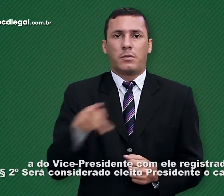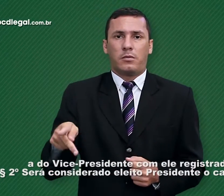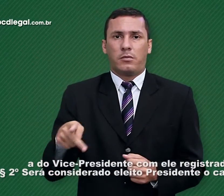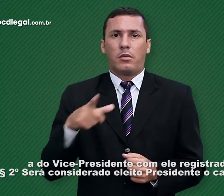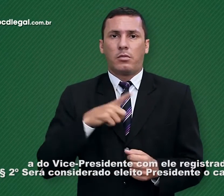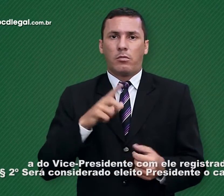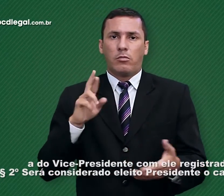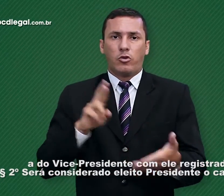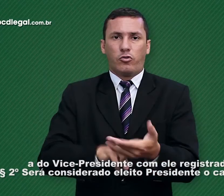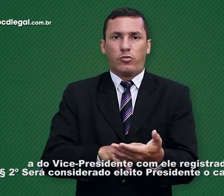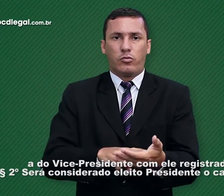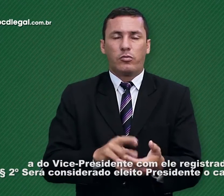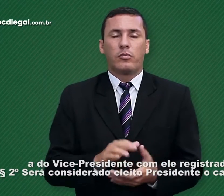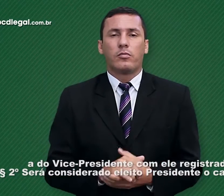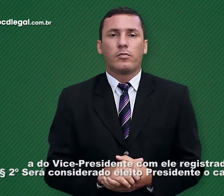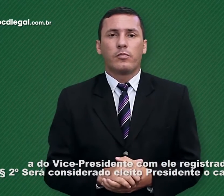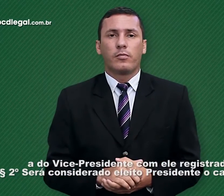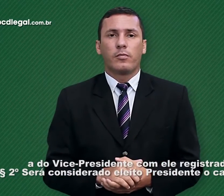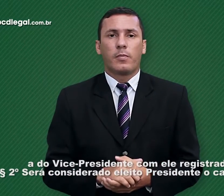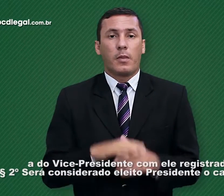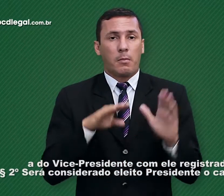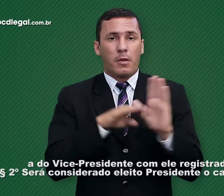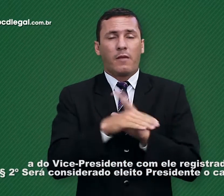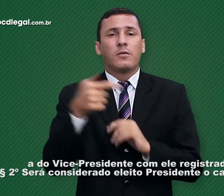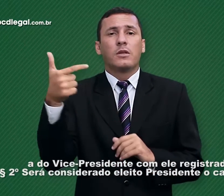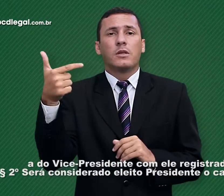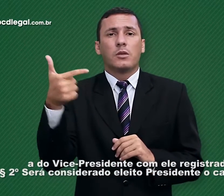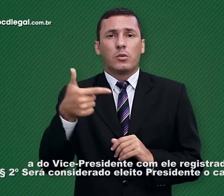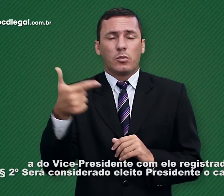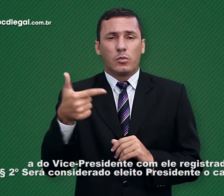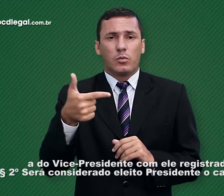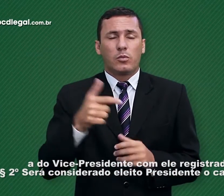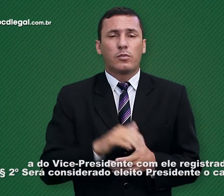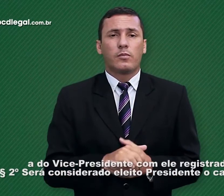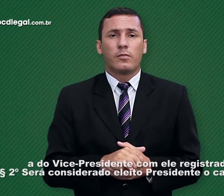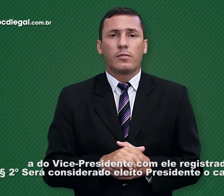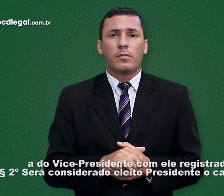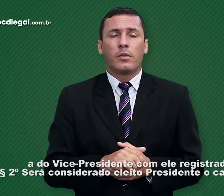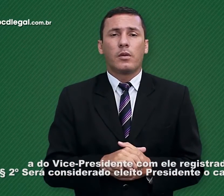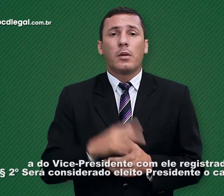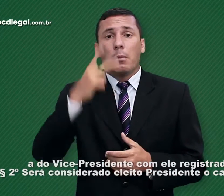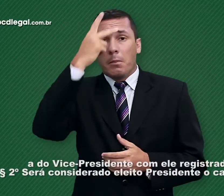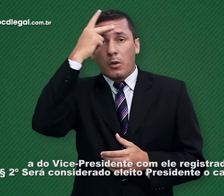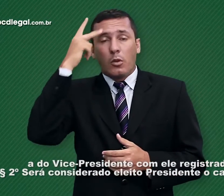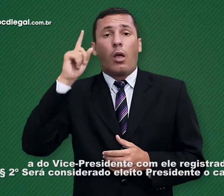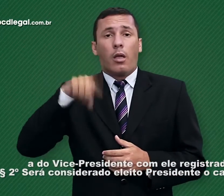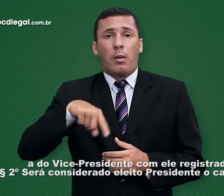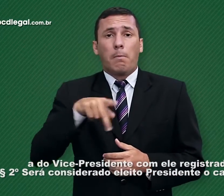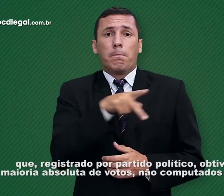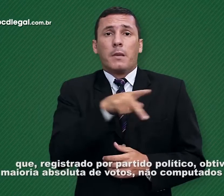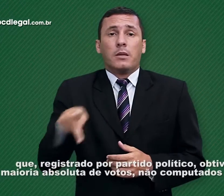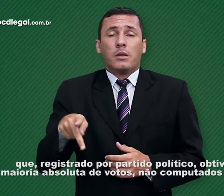registrado. Parágrafo 2º. Será considerado eleito presidente o candidato que,